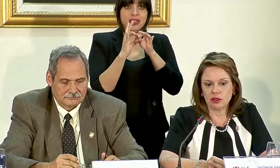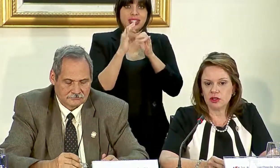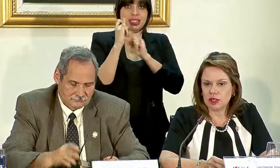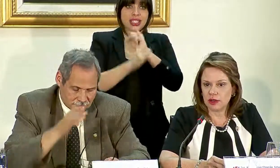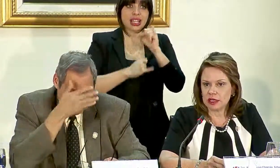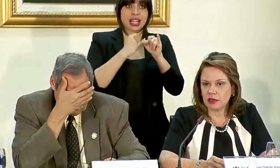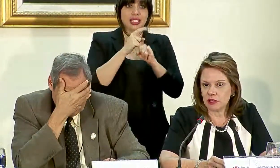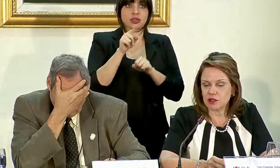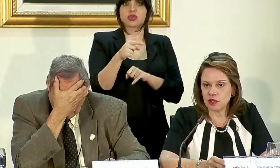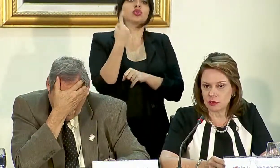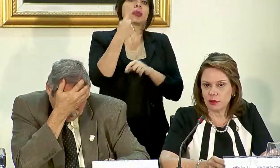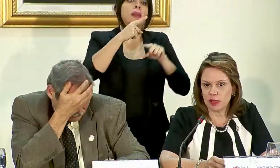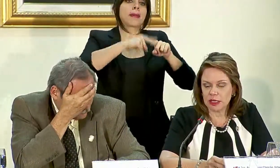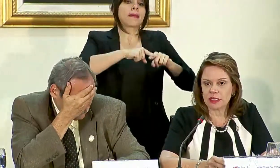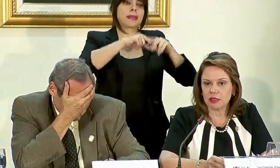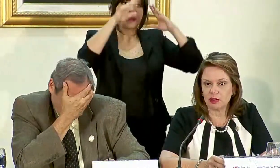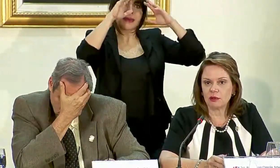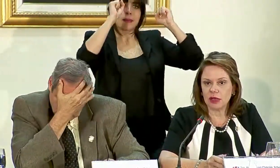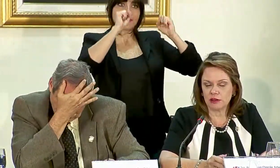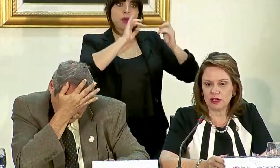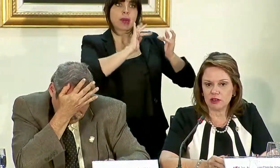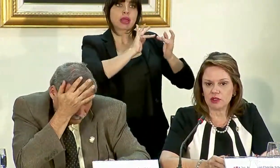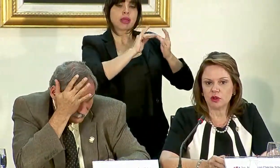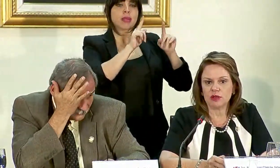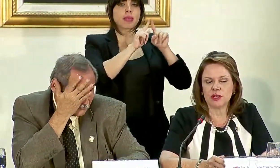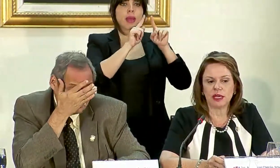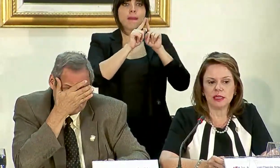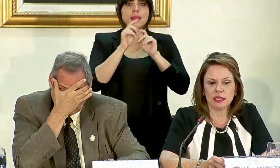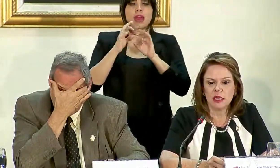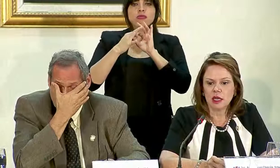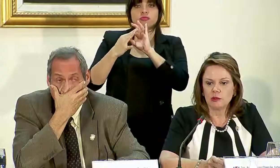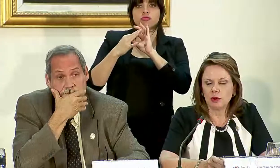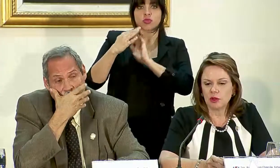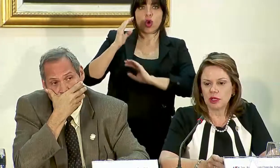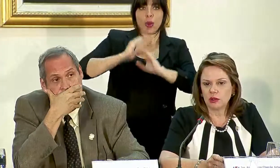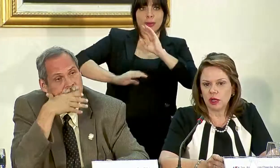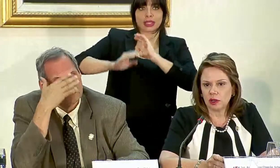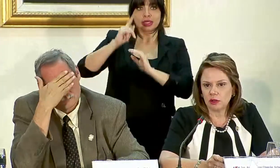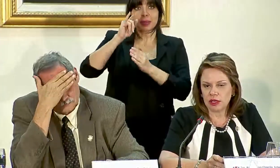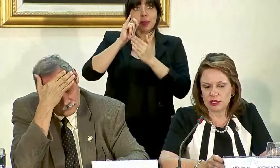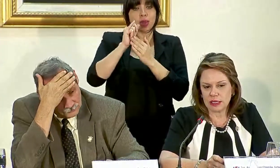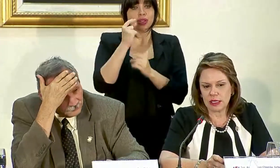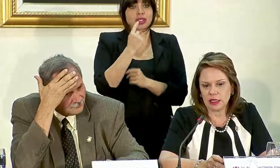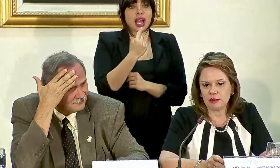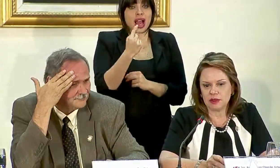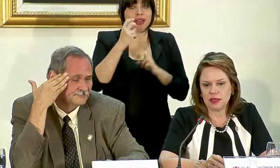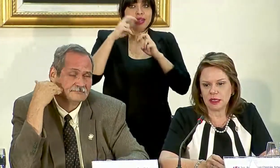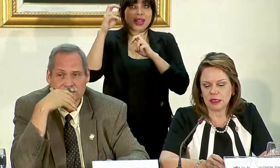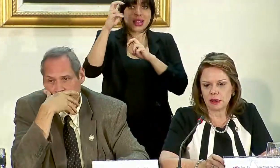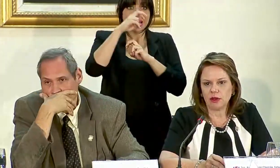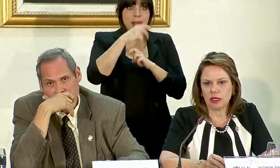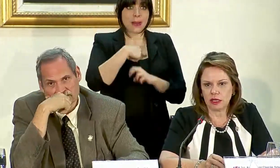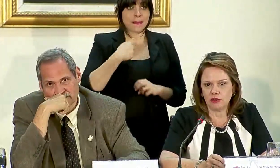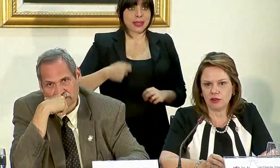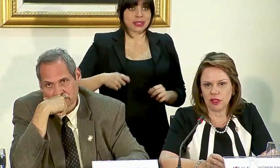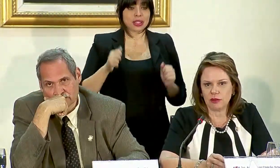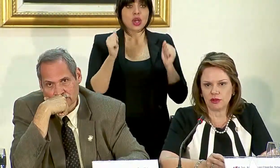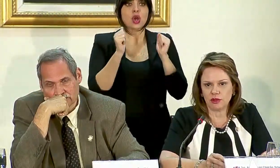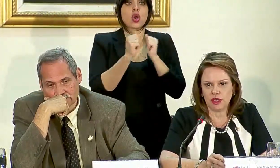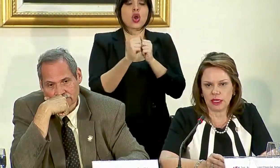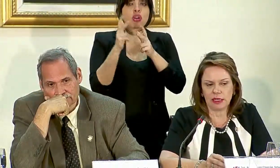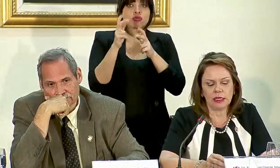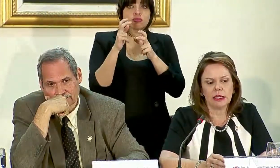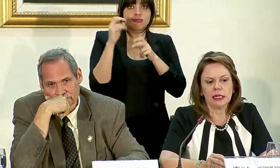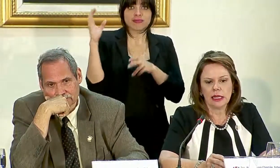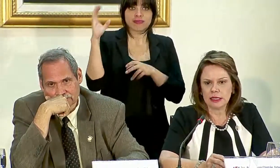internacionales no solo se basan en relaciones diplomáticas, sino también en relaciones comerciales y por lo tanto cada una de estas giras del presidente con la atracción de